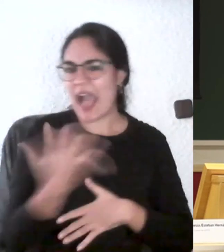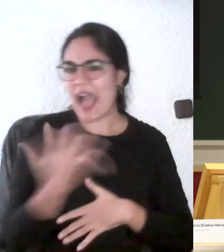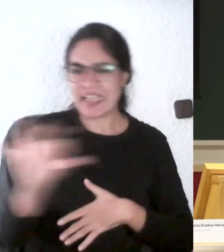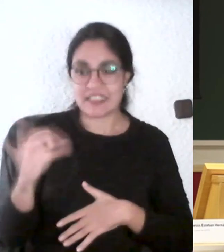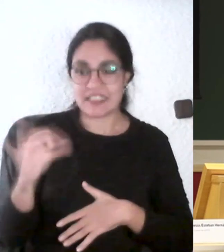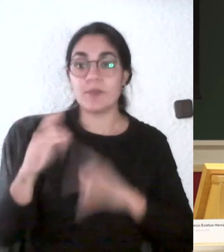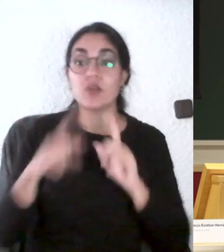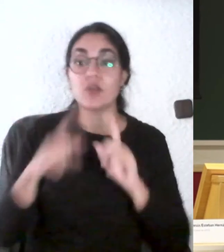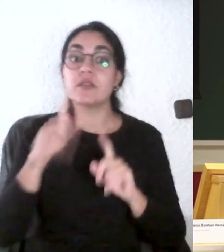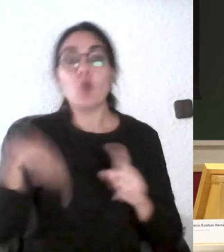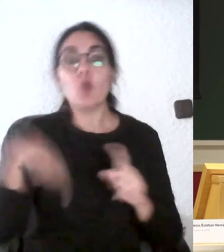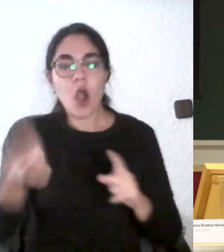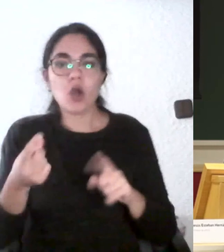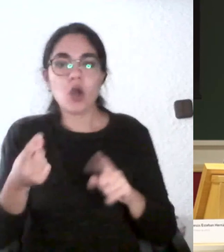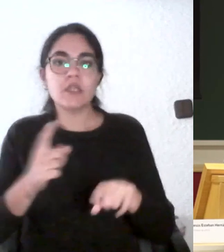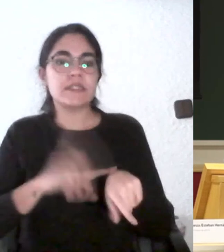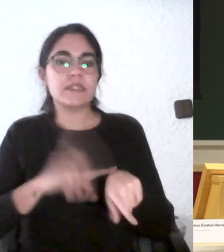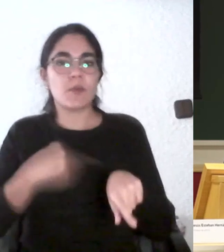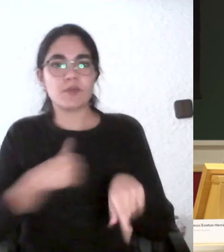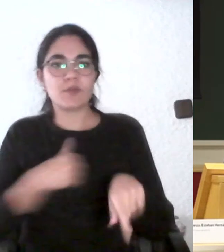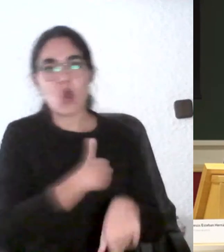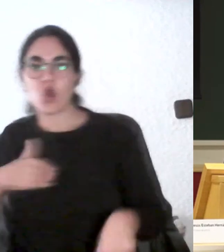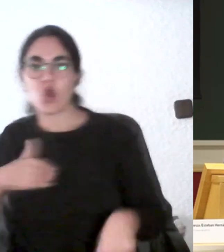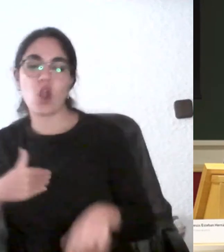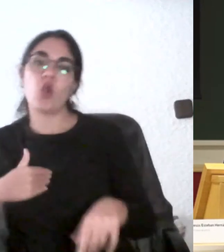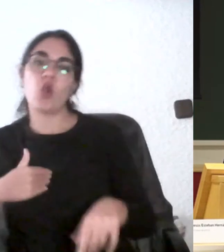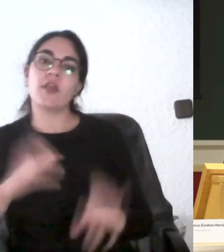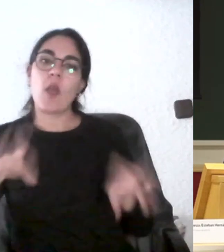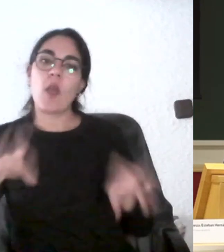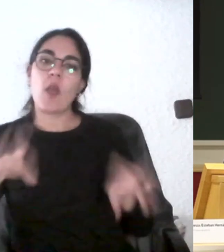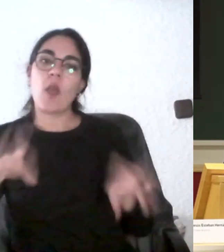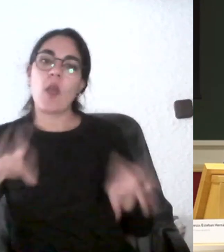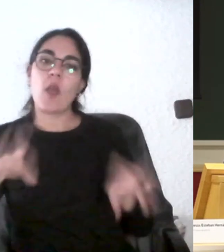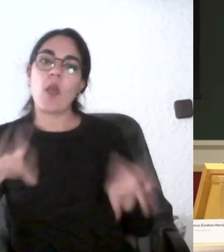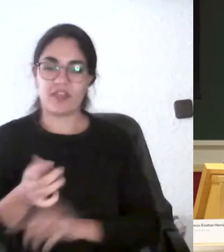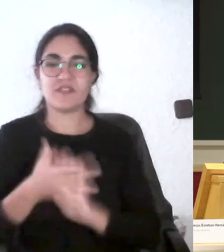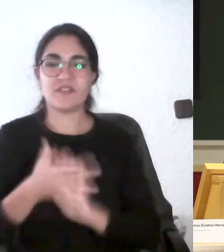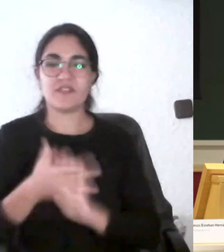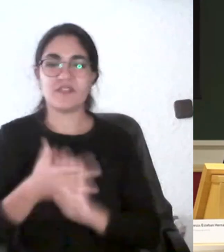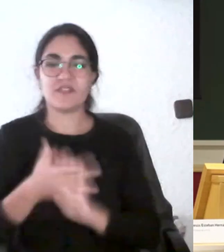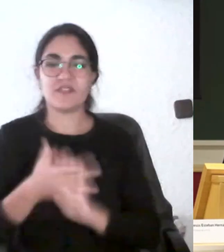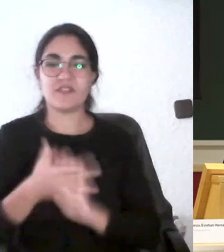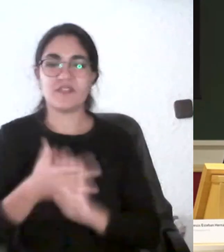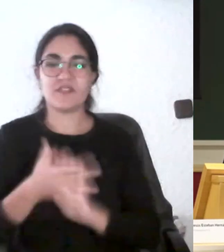jueces es como si un entrenador de fútbol luego es el árbitro del partido entonces